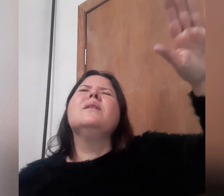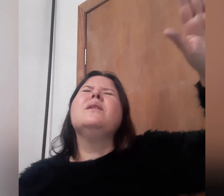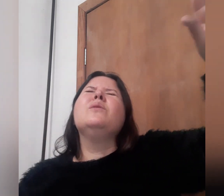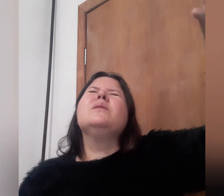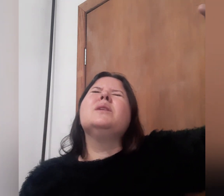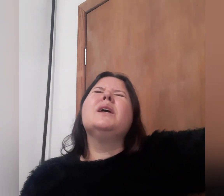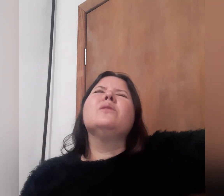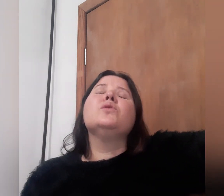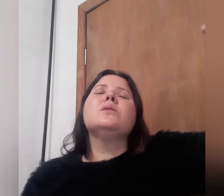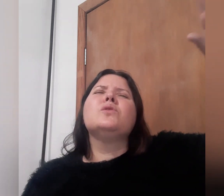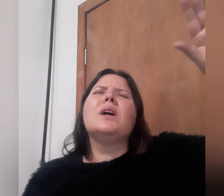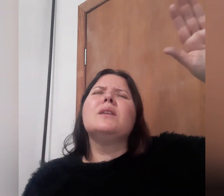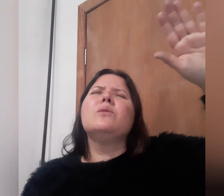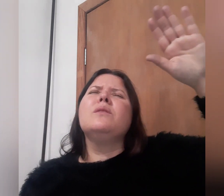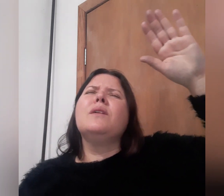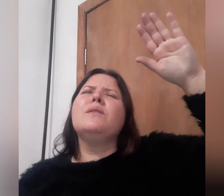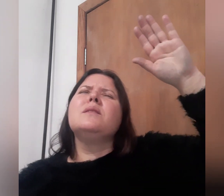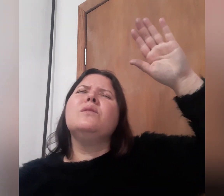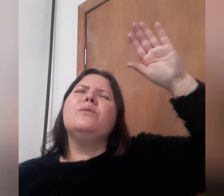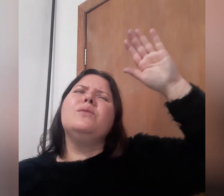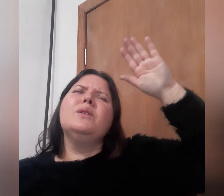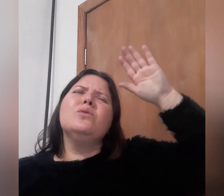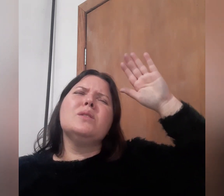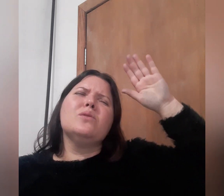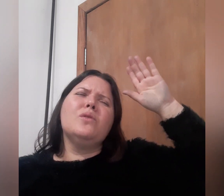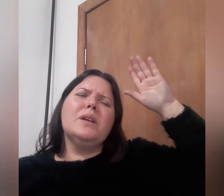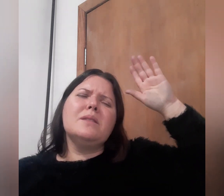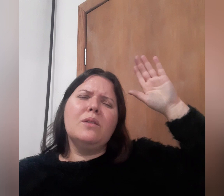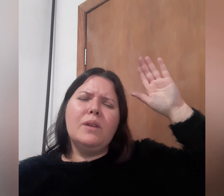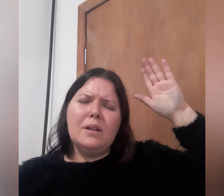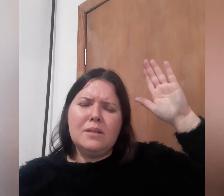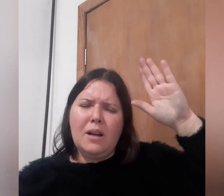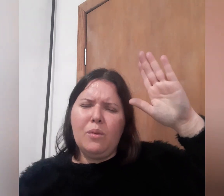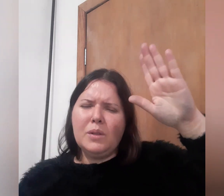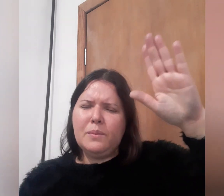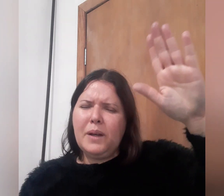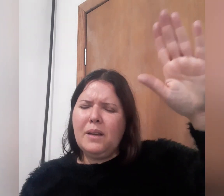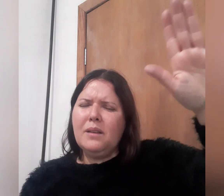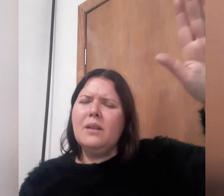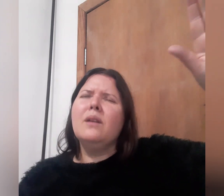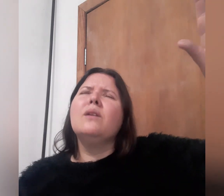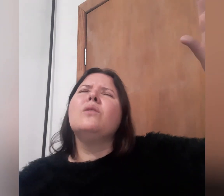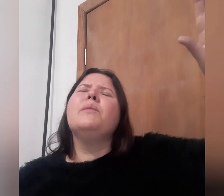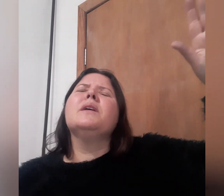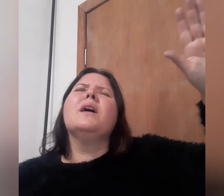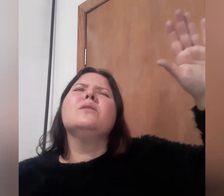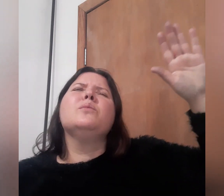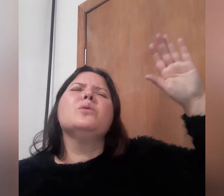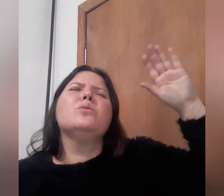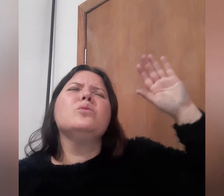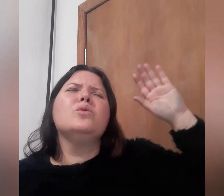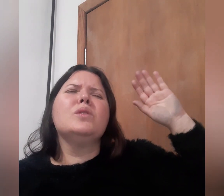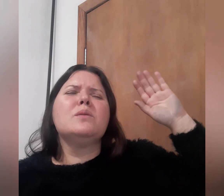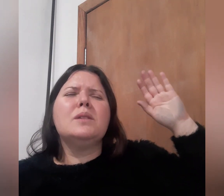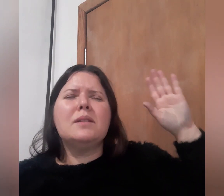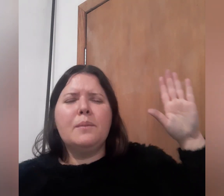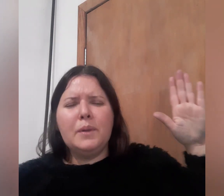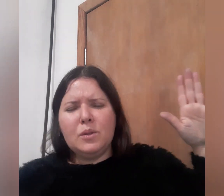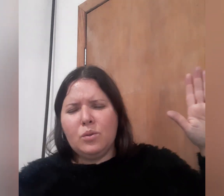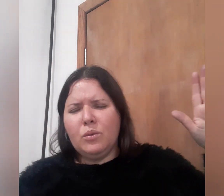Eu entrego, Jesus, cada um que vai ver este vídeo, Jesus, venha salvar as almas, Pai. Obrigado por tudo, Jesus, essa pessoa,